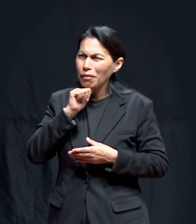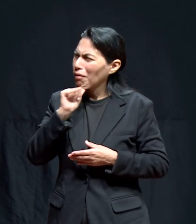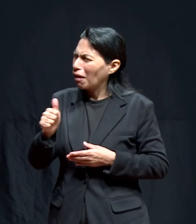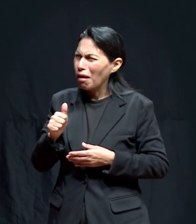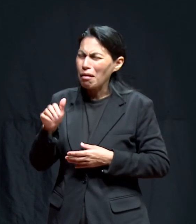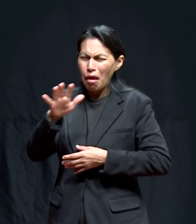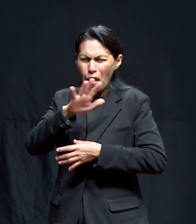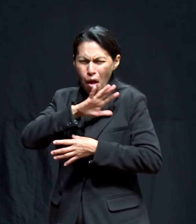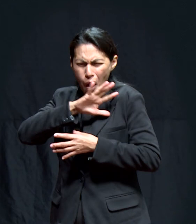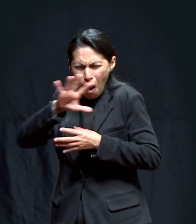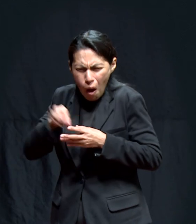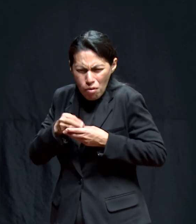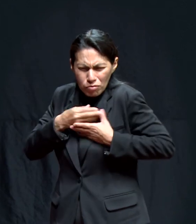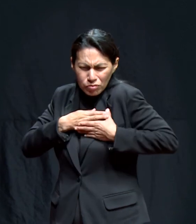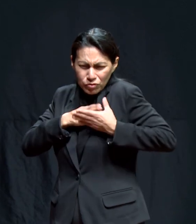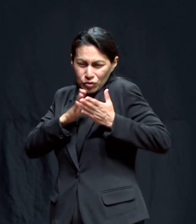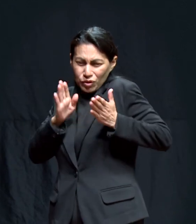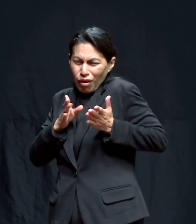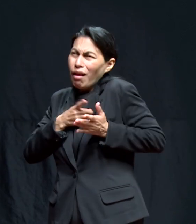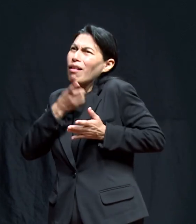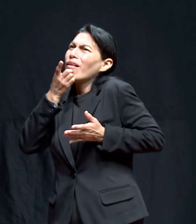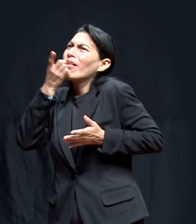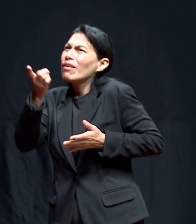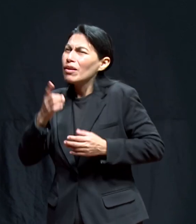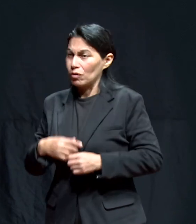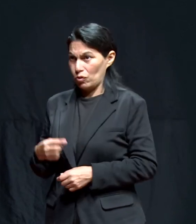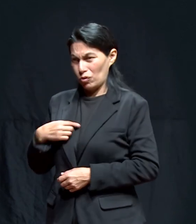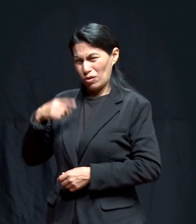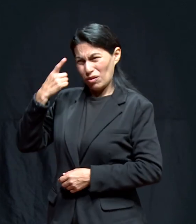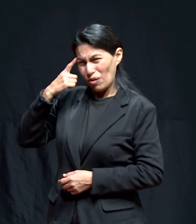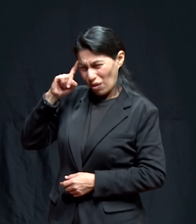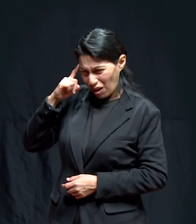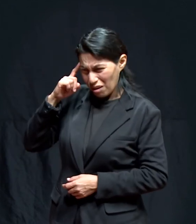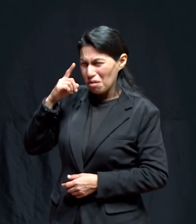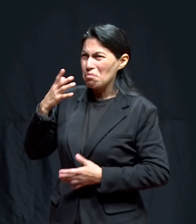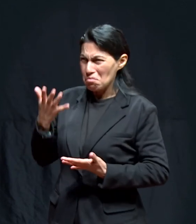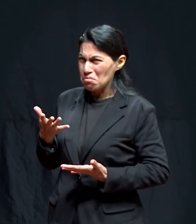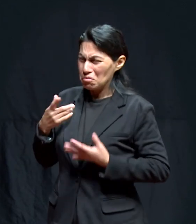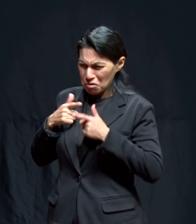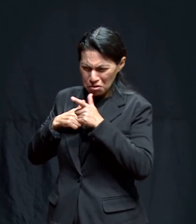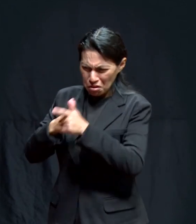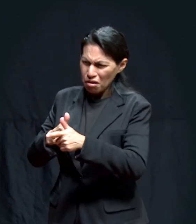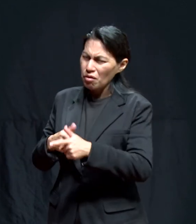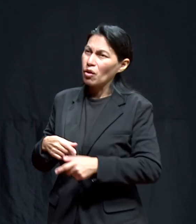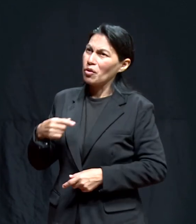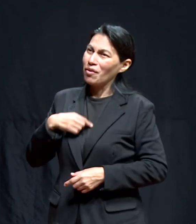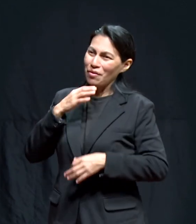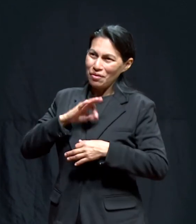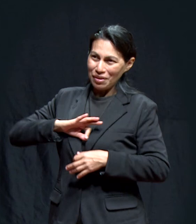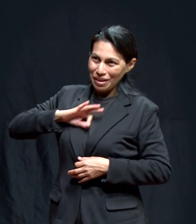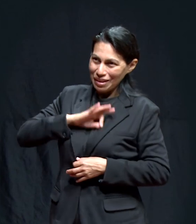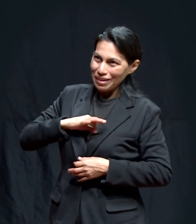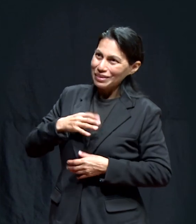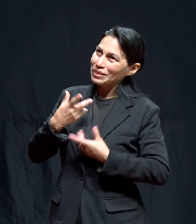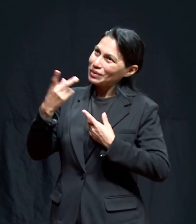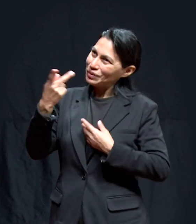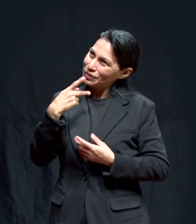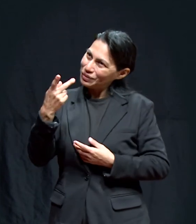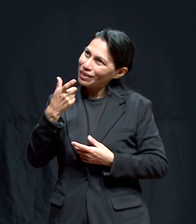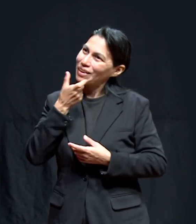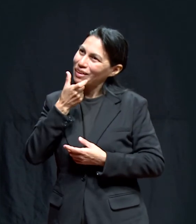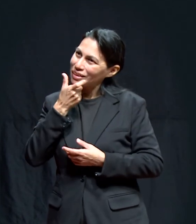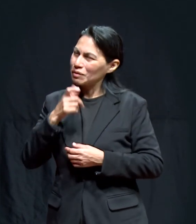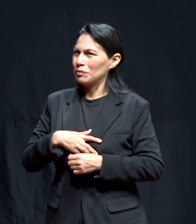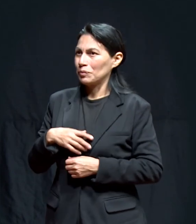amén amén gloria a Dios estoy enojada estoy enojada si estoy feliz río con él